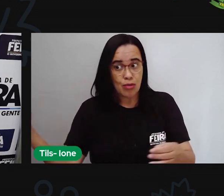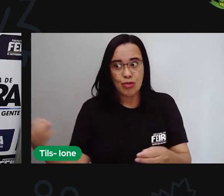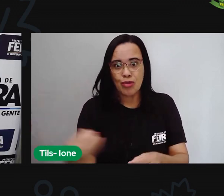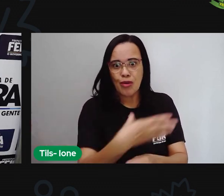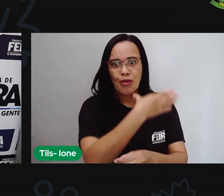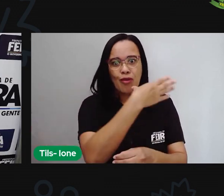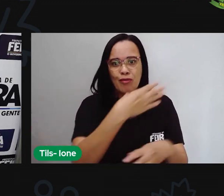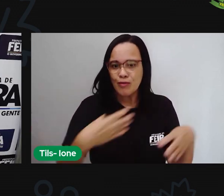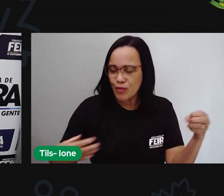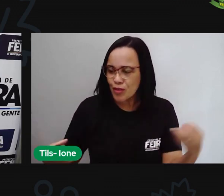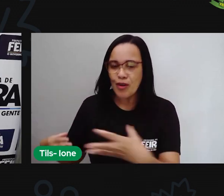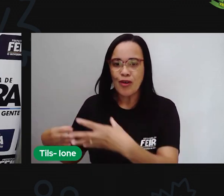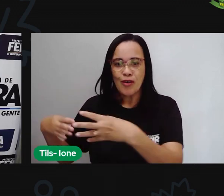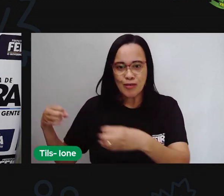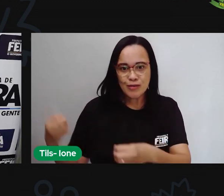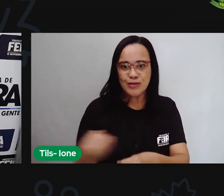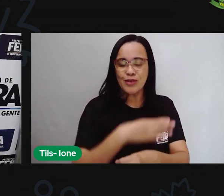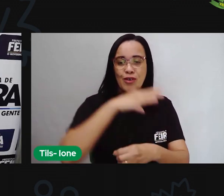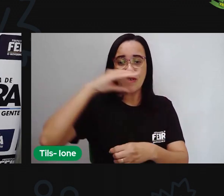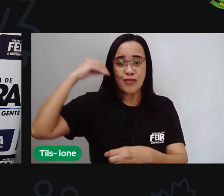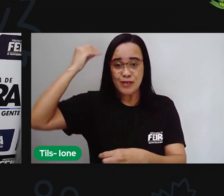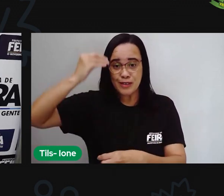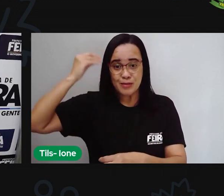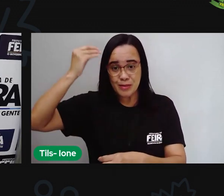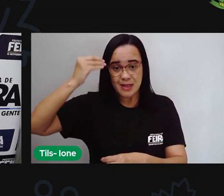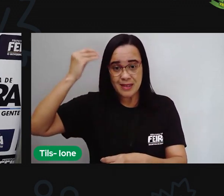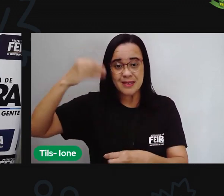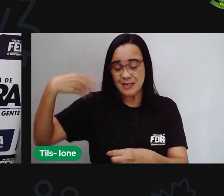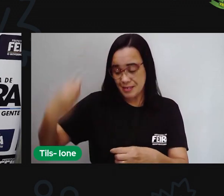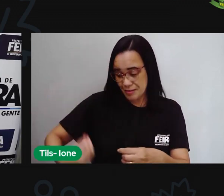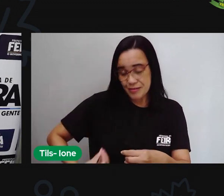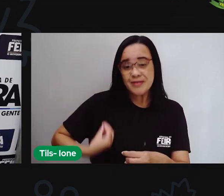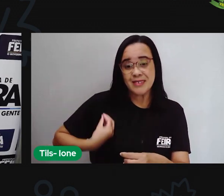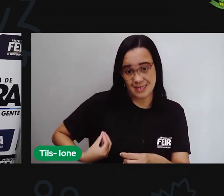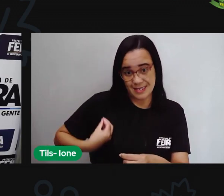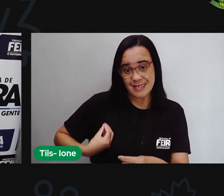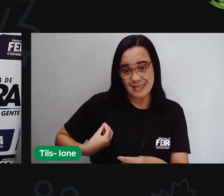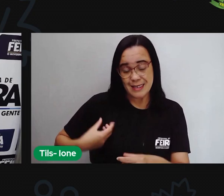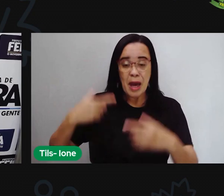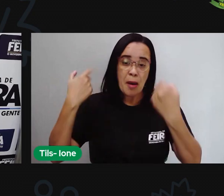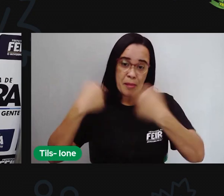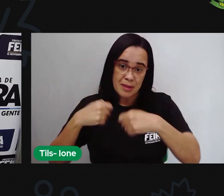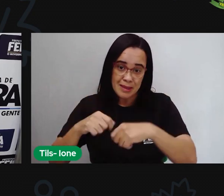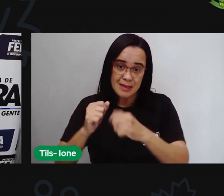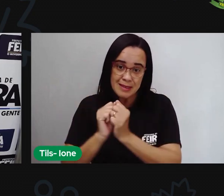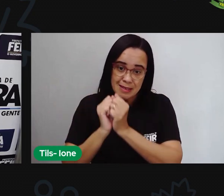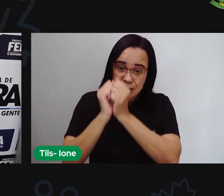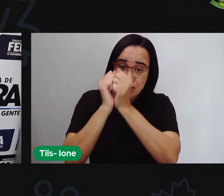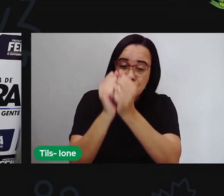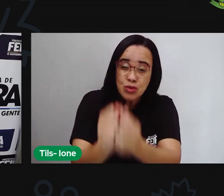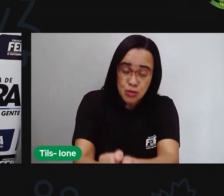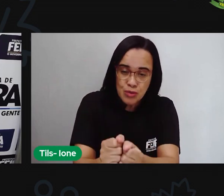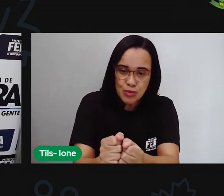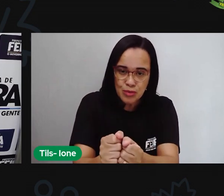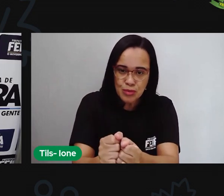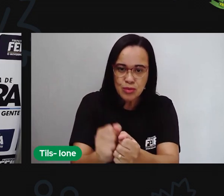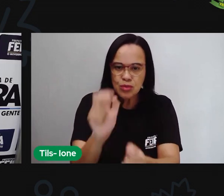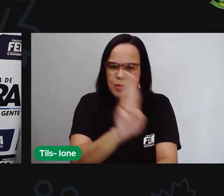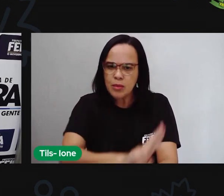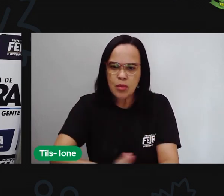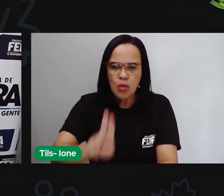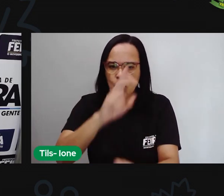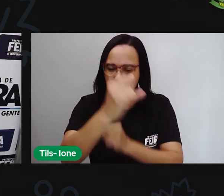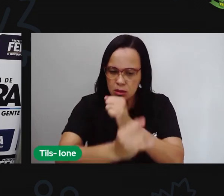experiências novas vivências mas o acompanhamento aí de um responsável para utilizar para redes sociais